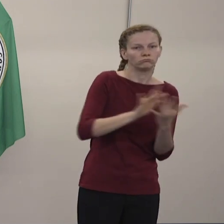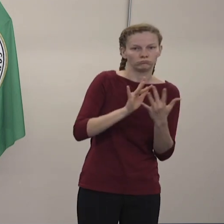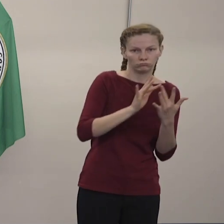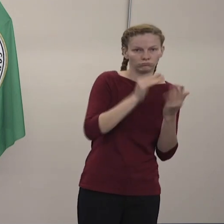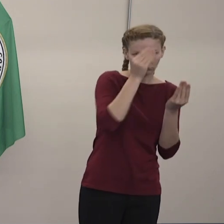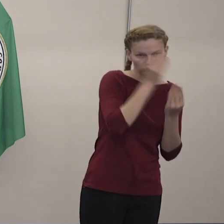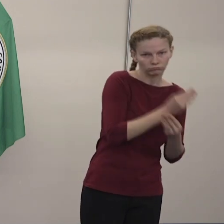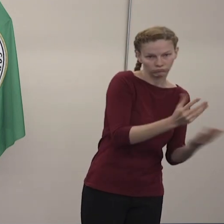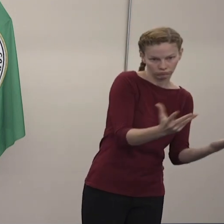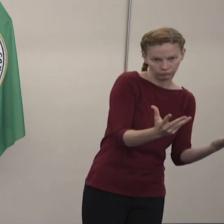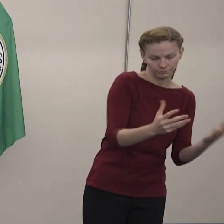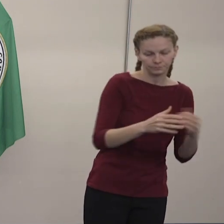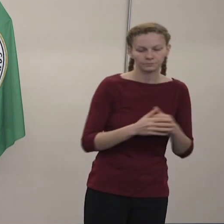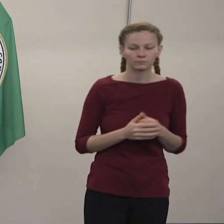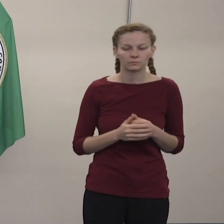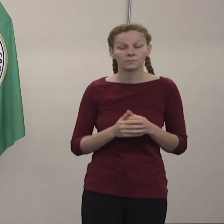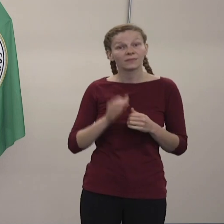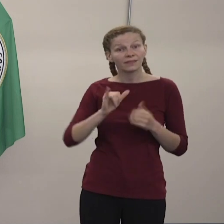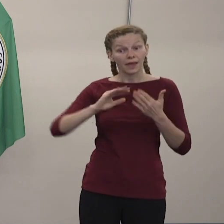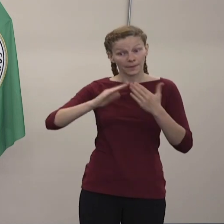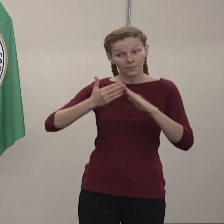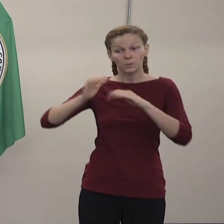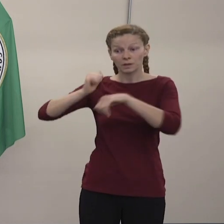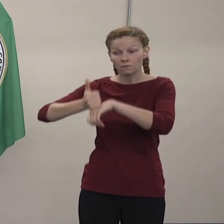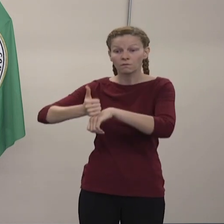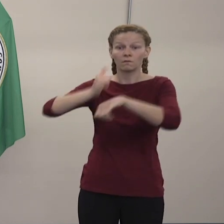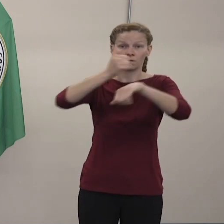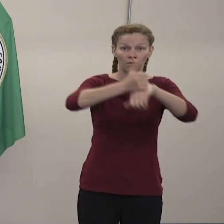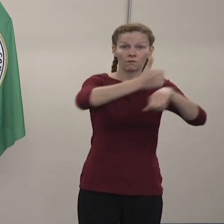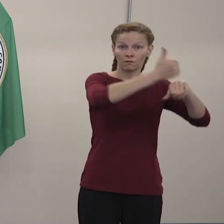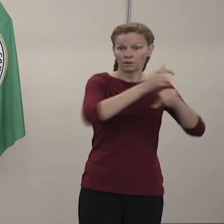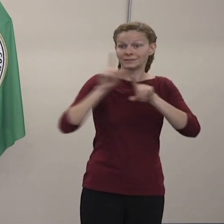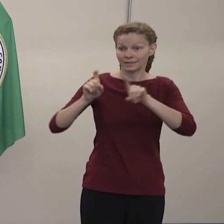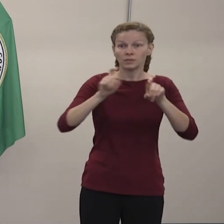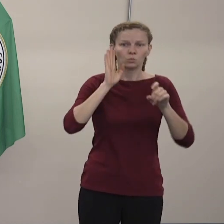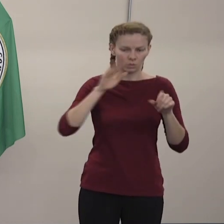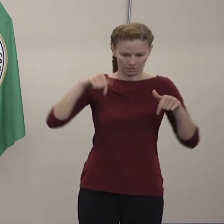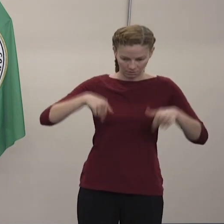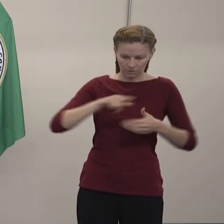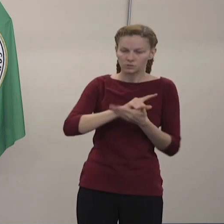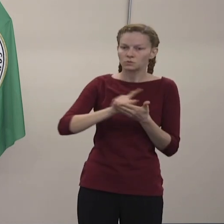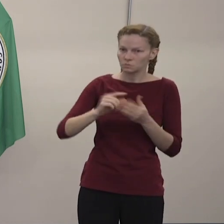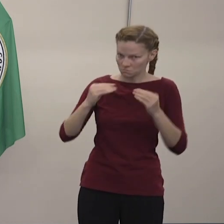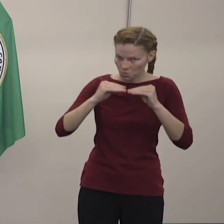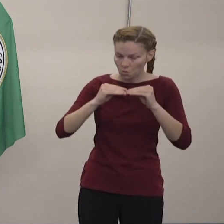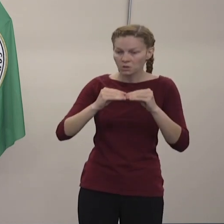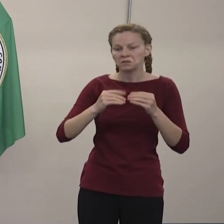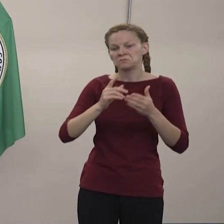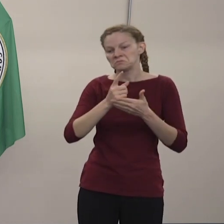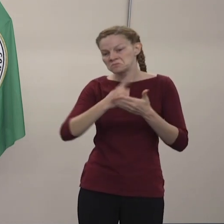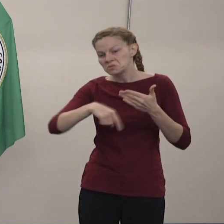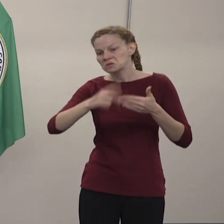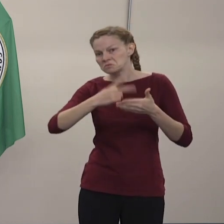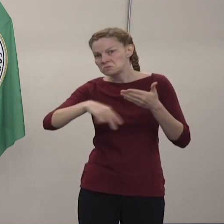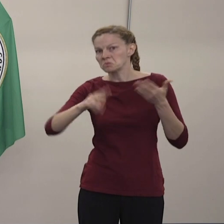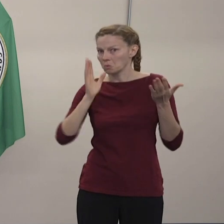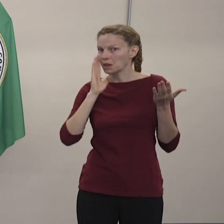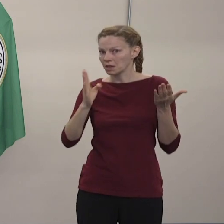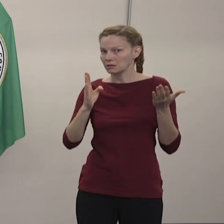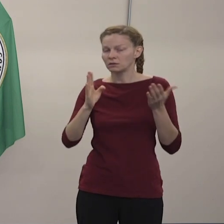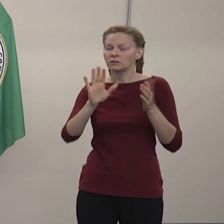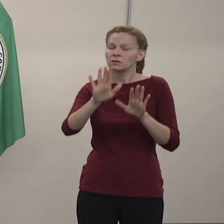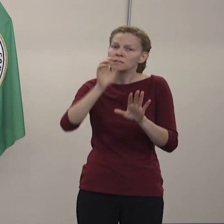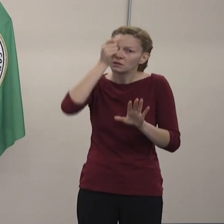Nuestros eventos comunitarios se irán esta semana y en las siguientes semanas. Por favor se acuerden que esto